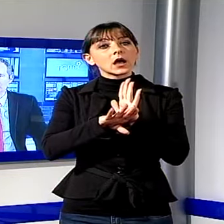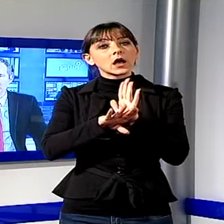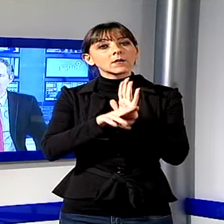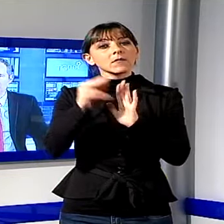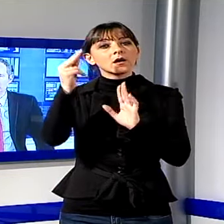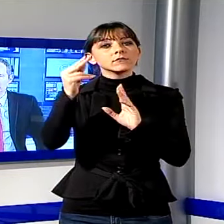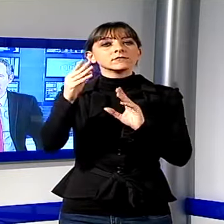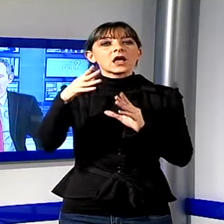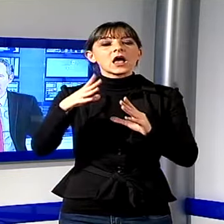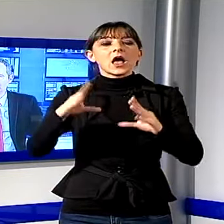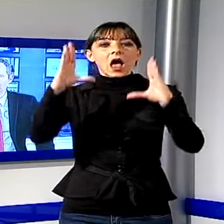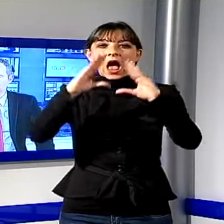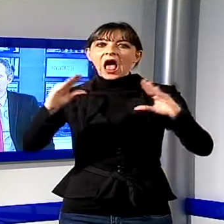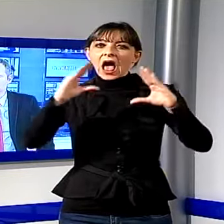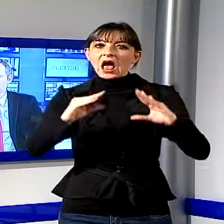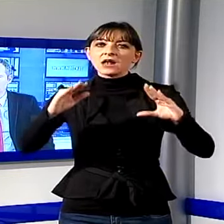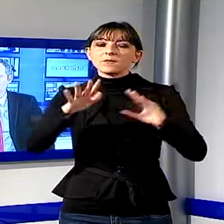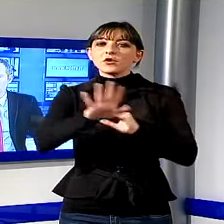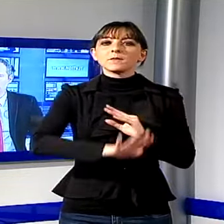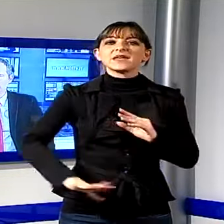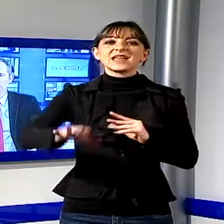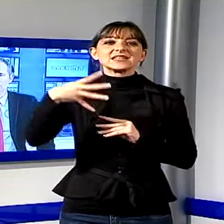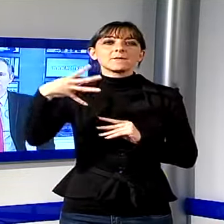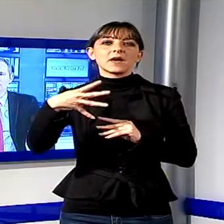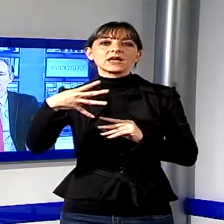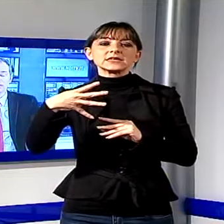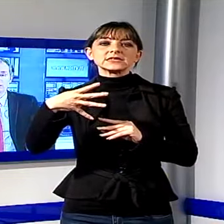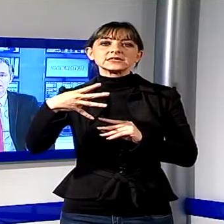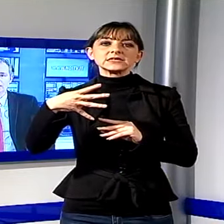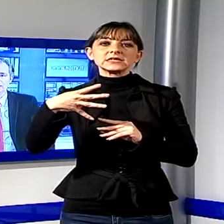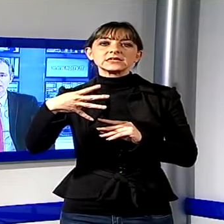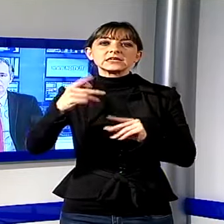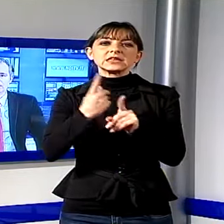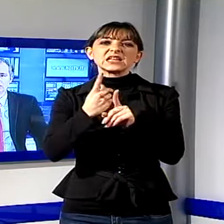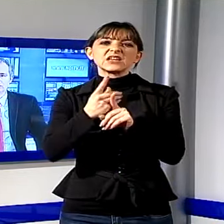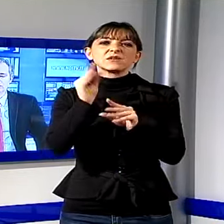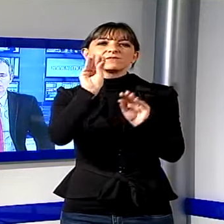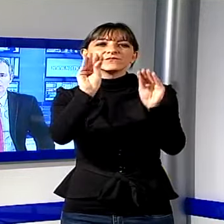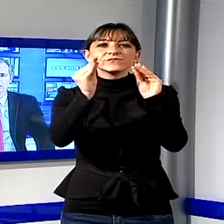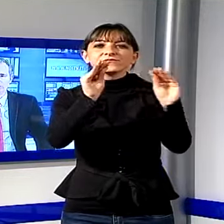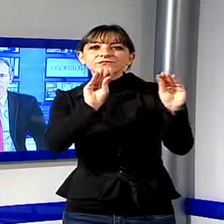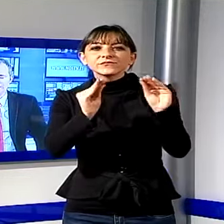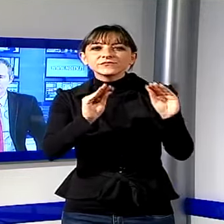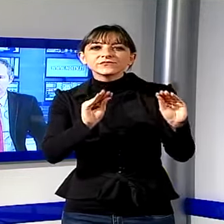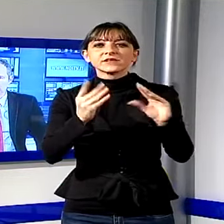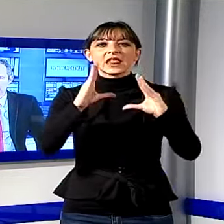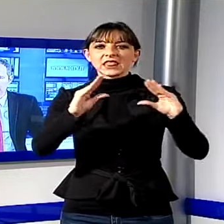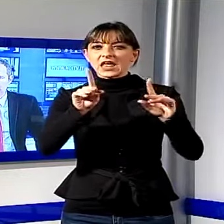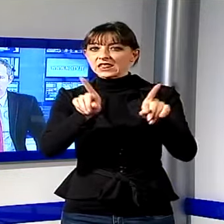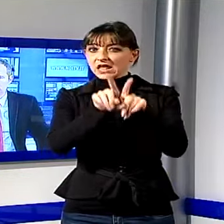'albero di Natale in Piazza Mazzini, l'evento non si è tenuto a causa delle avverse condizioni meteo ed è stato rinviato a